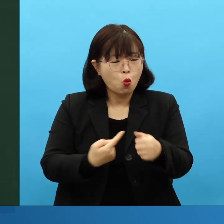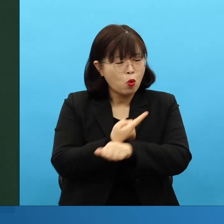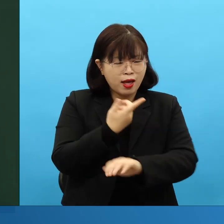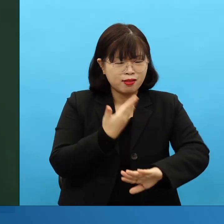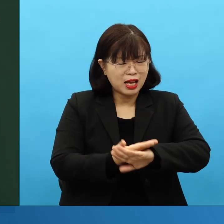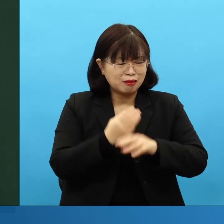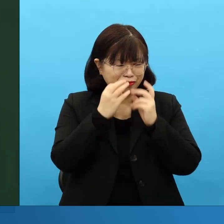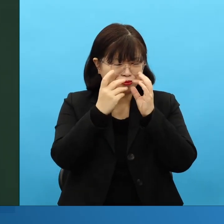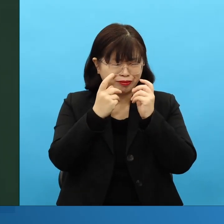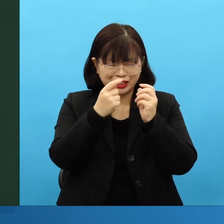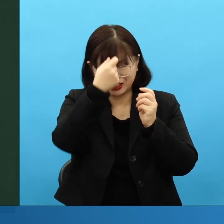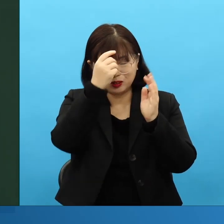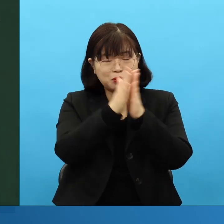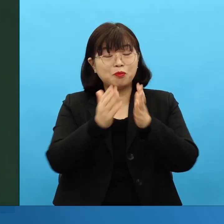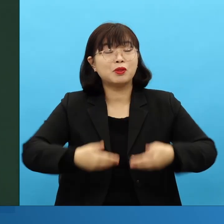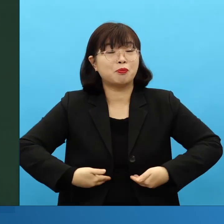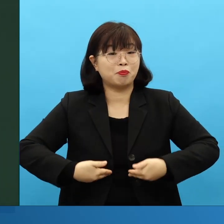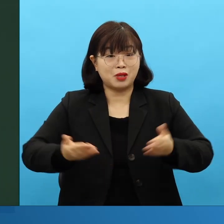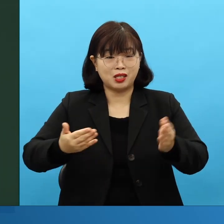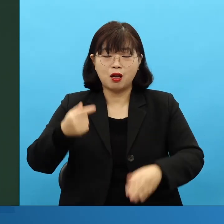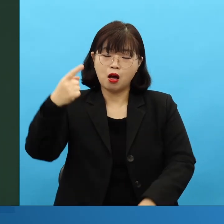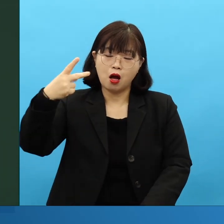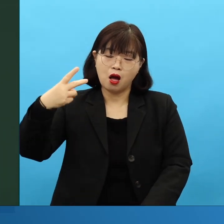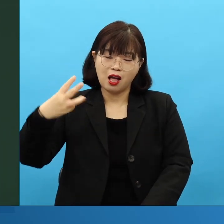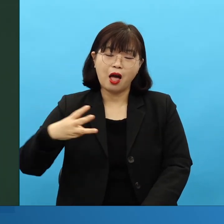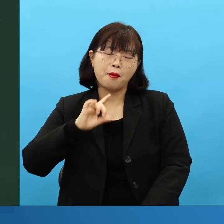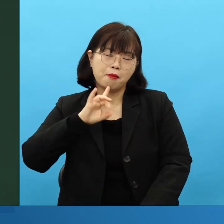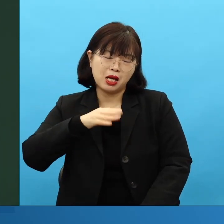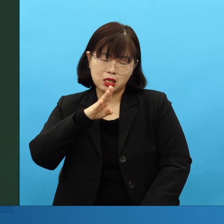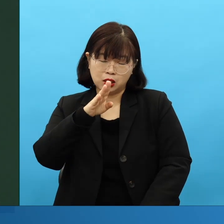그래서, 가장 숨겨져 있는 말이